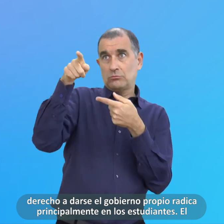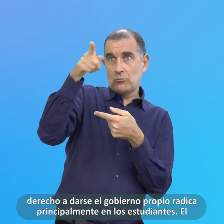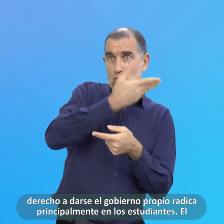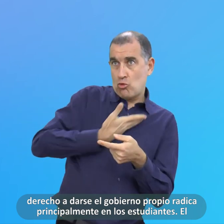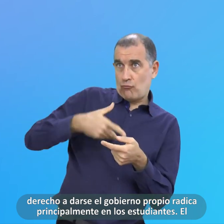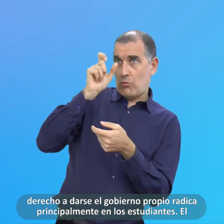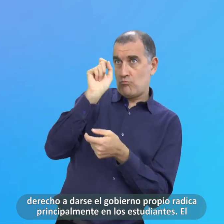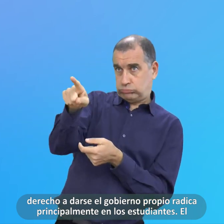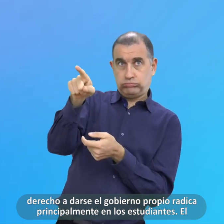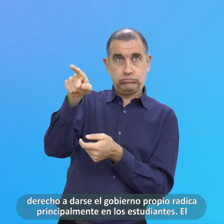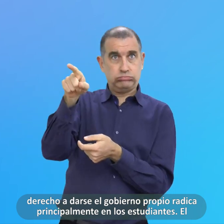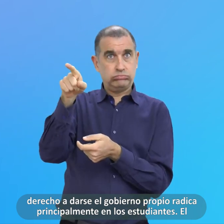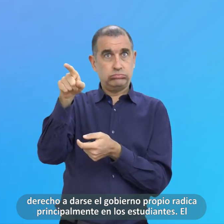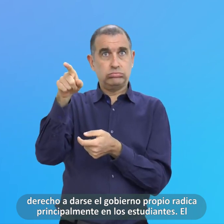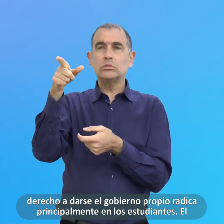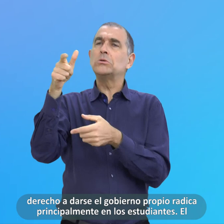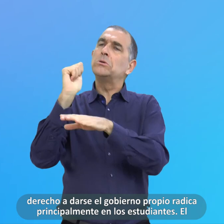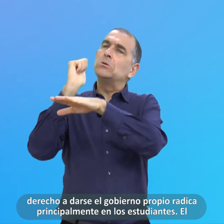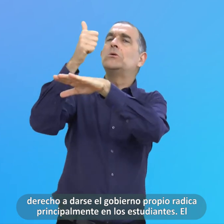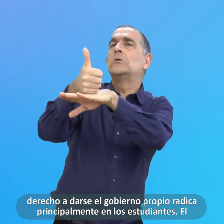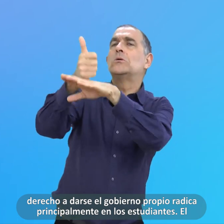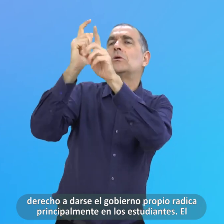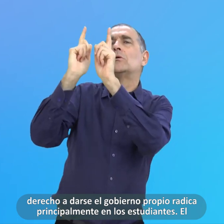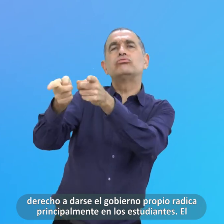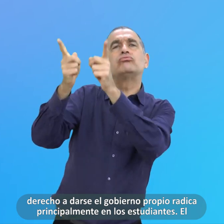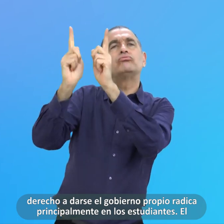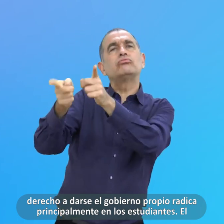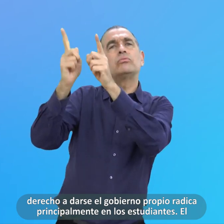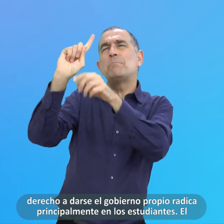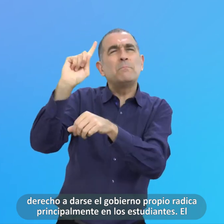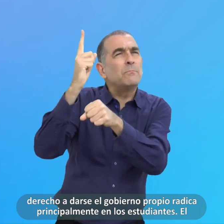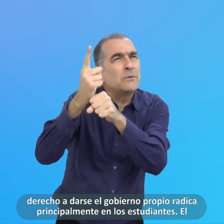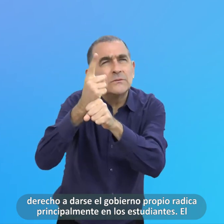Radica principalmente En los estudiantes